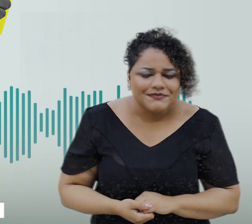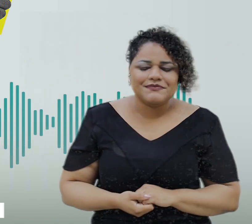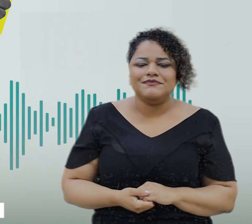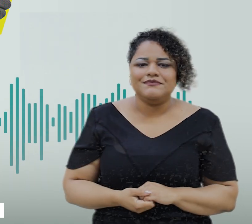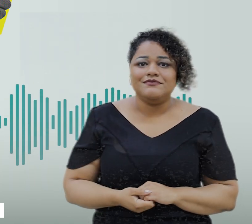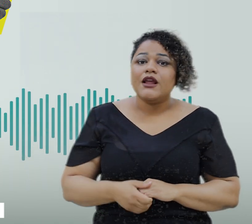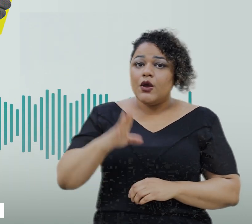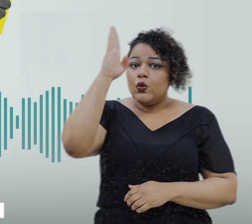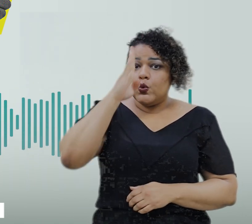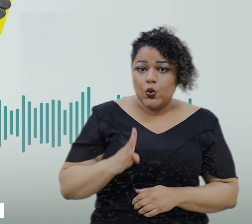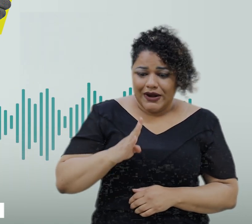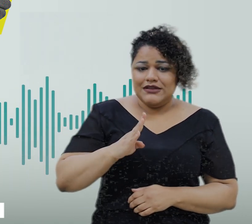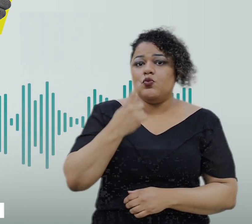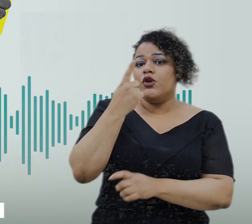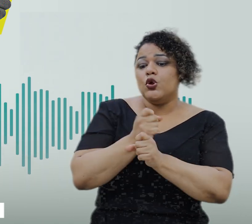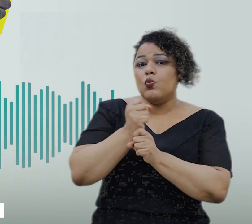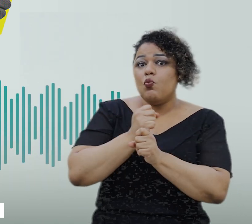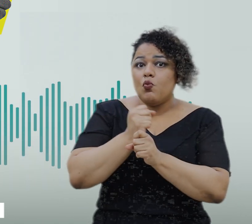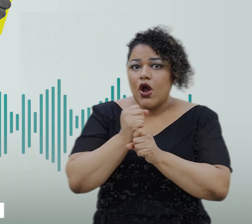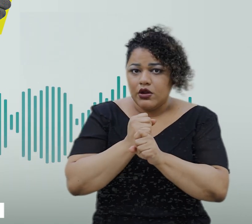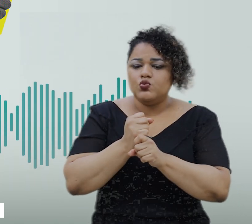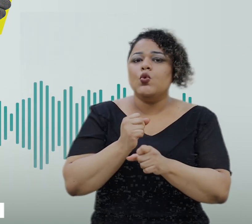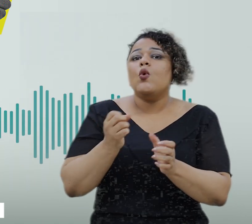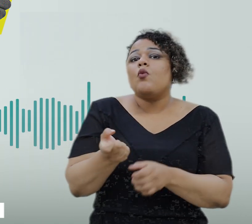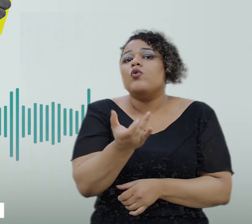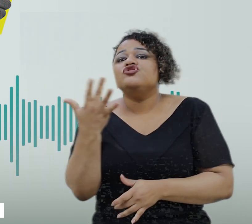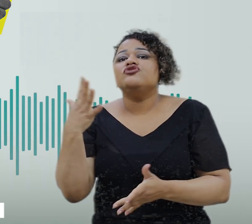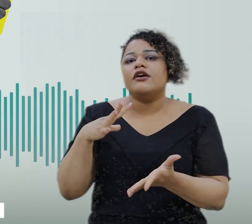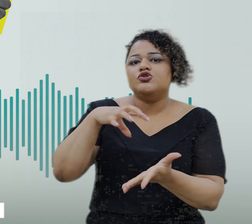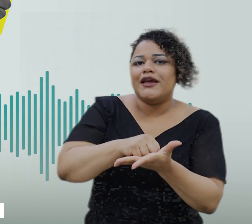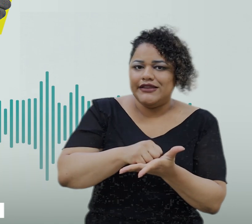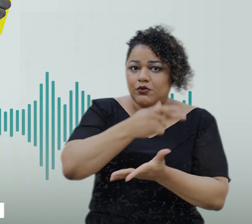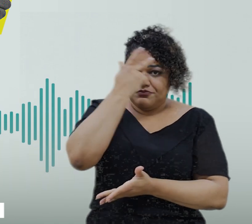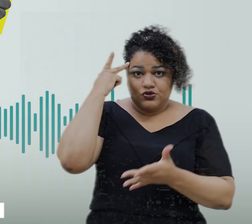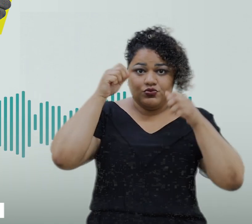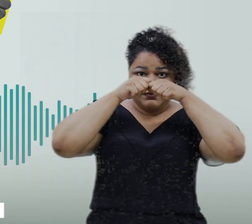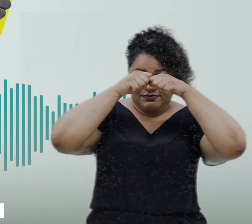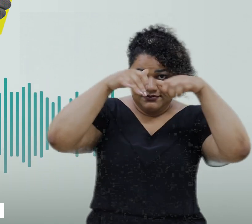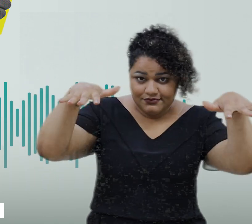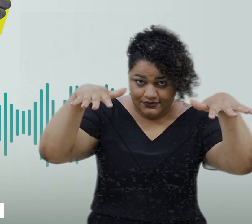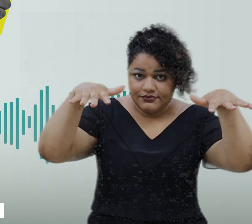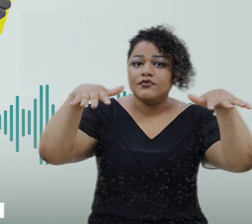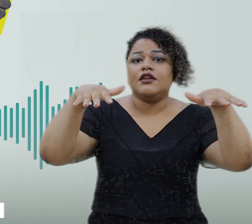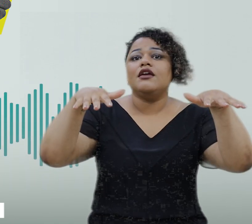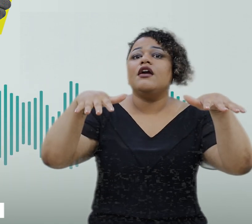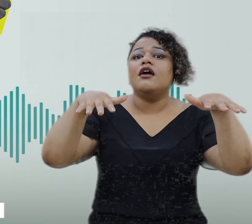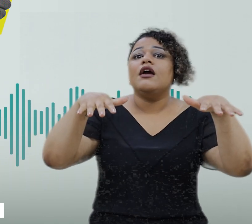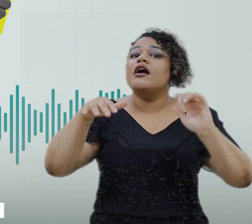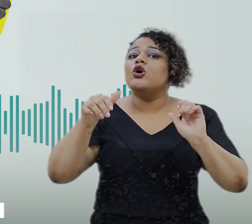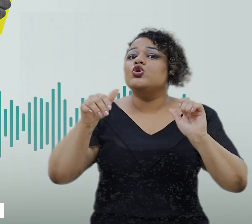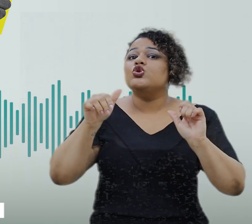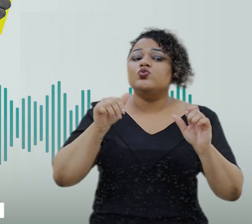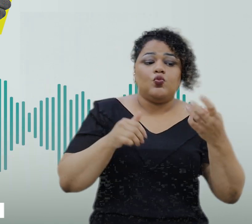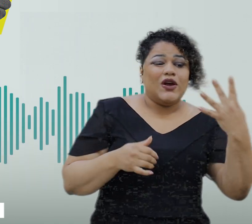No Brasil, em apenas um ano, o número de matrículas de pessoas com transtorno do espectro autista